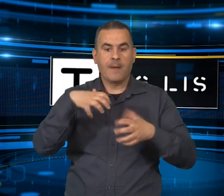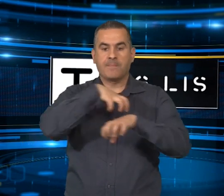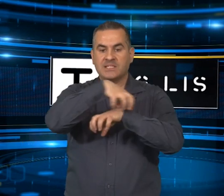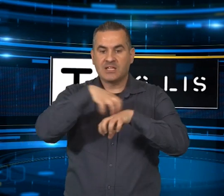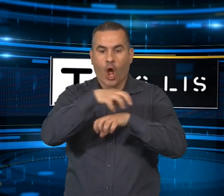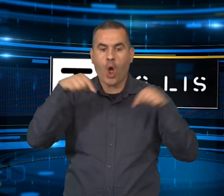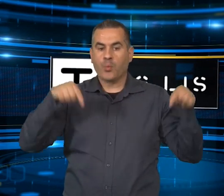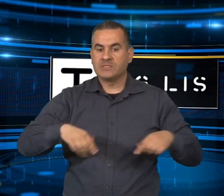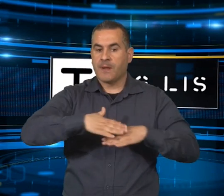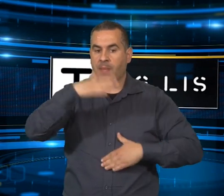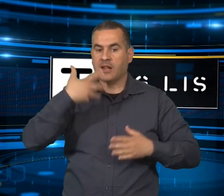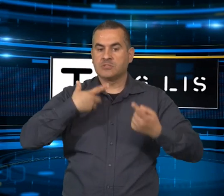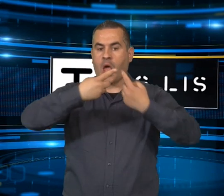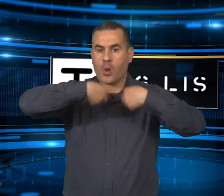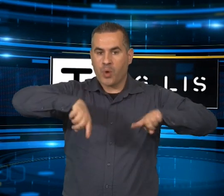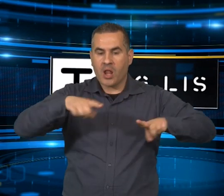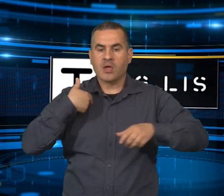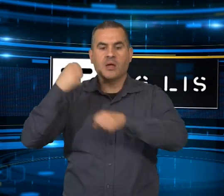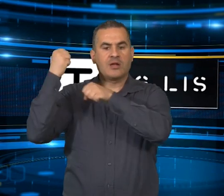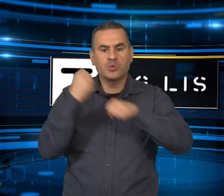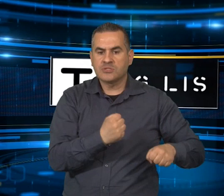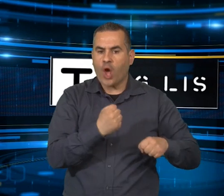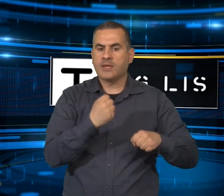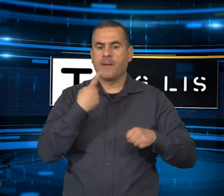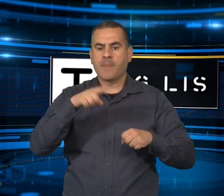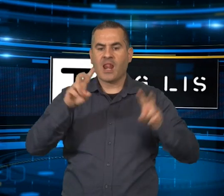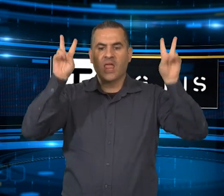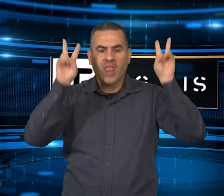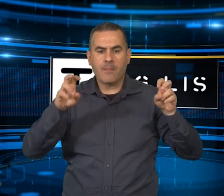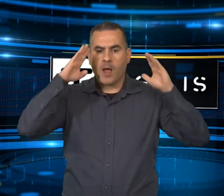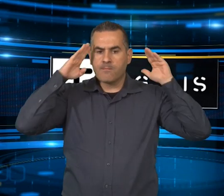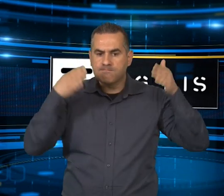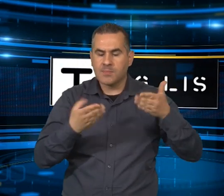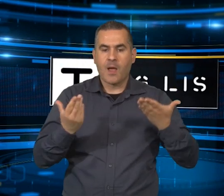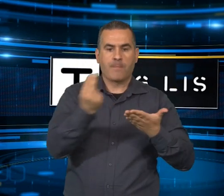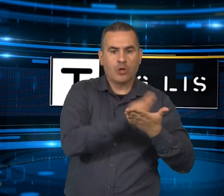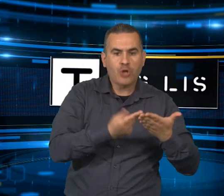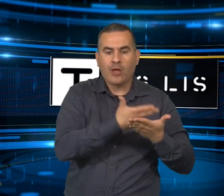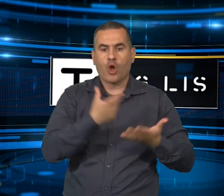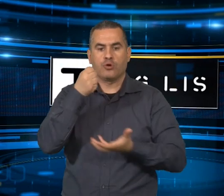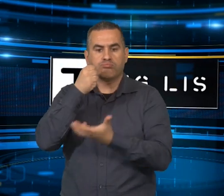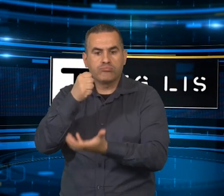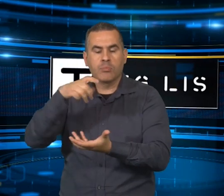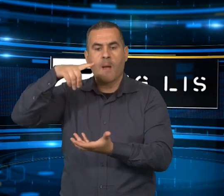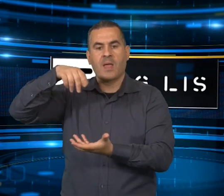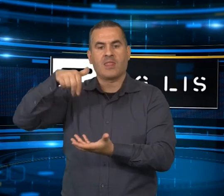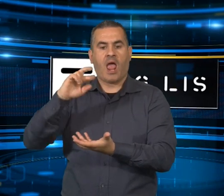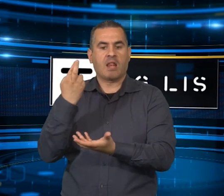speditezza alle diverse azioni al fine di ridurre il gap infrastrutturale della Sardegna, creando una programmazione unitaria che tenga